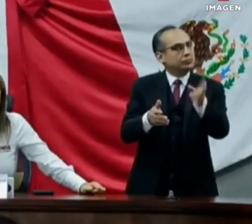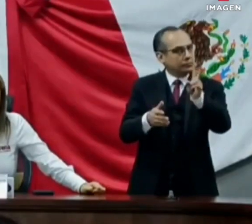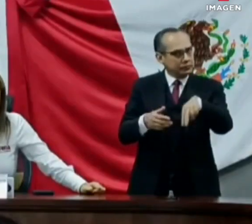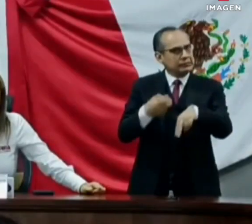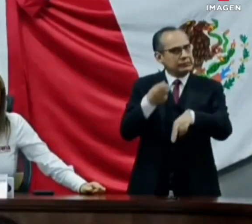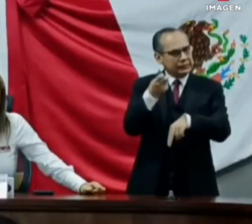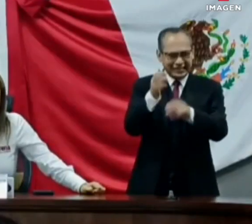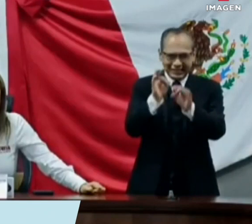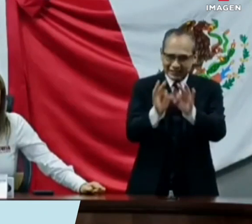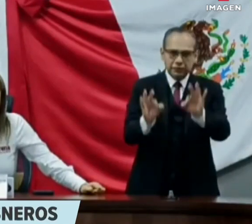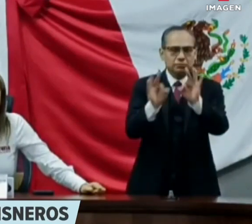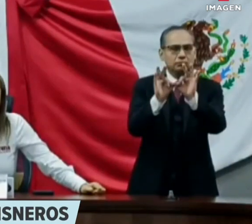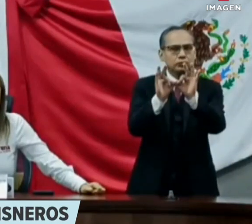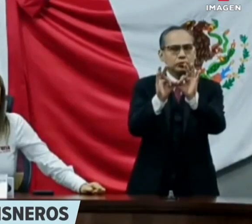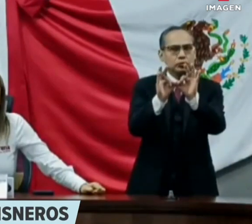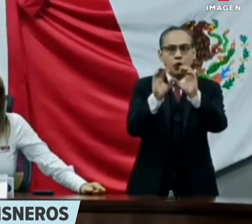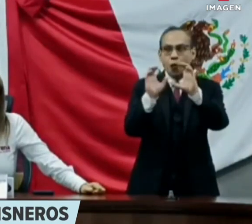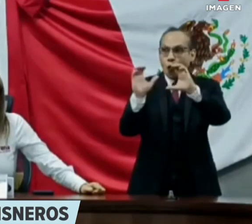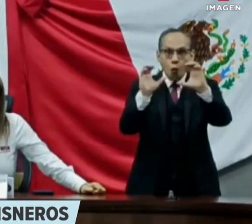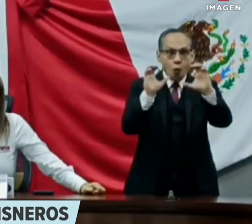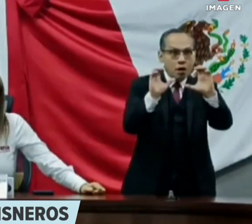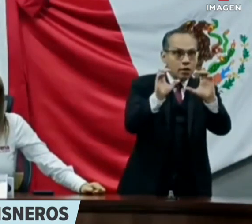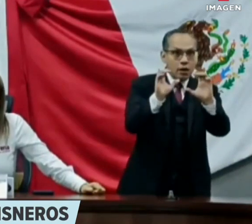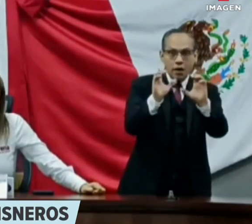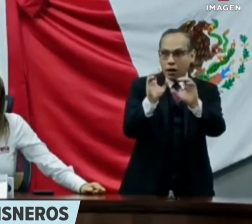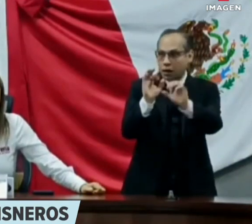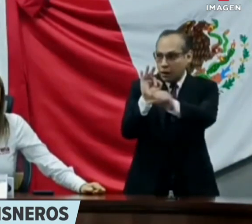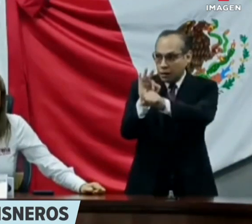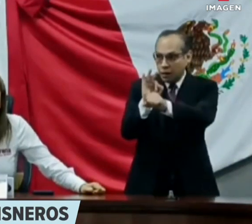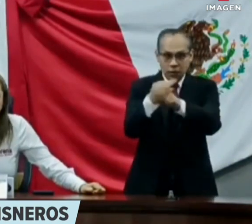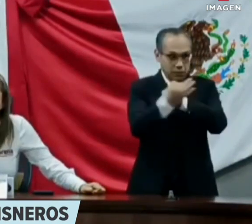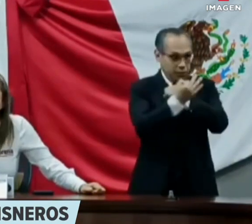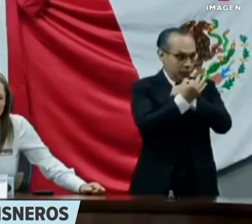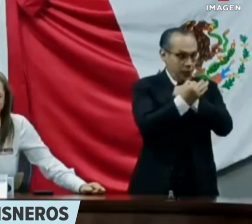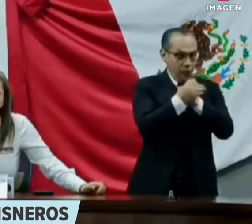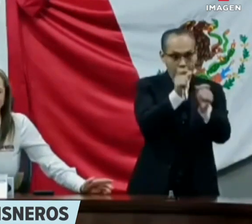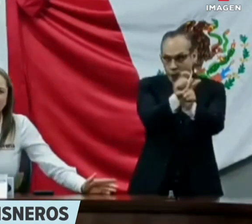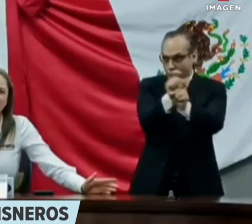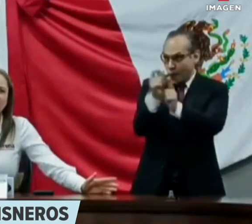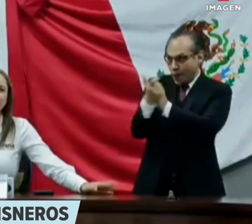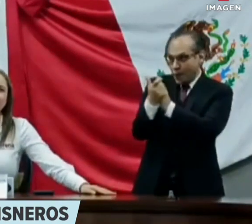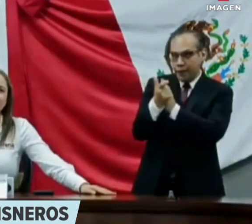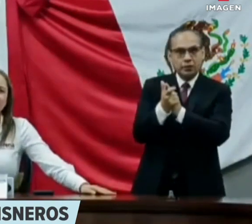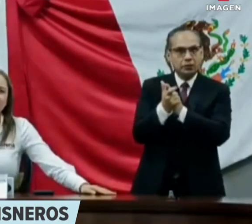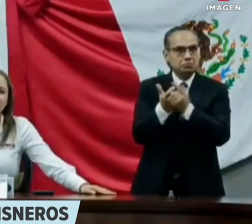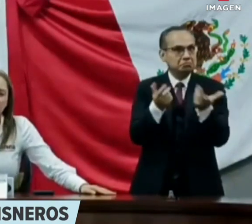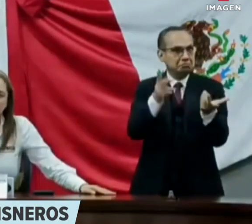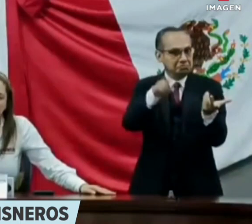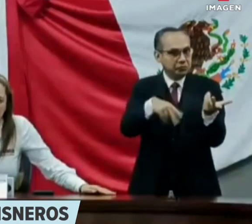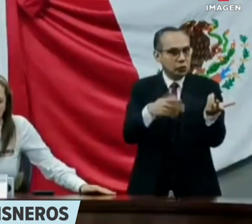Nos tenemos que cuidar unos a los otros y tener el valor de denunciar, y si no, verdad, agarrar el machete,